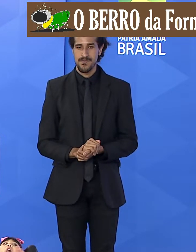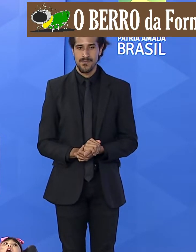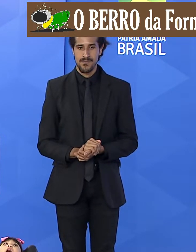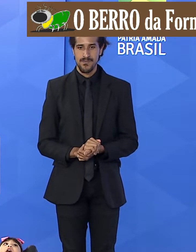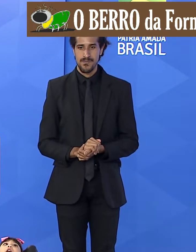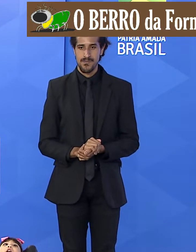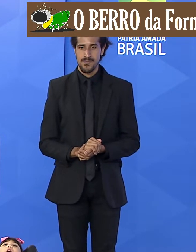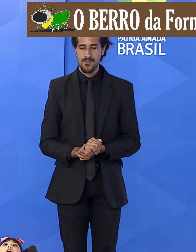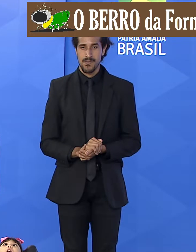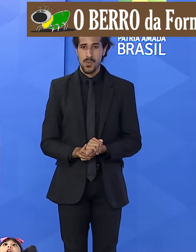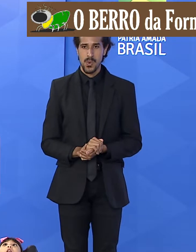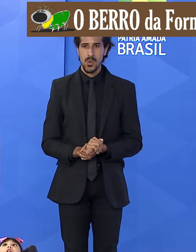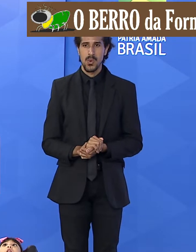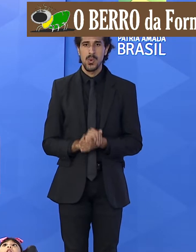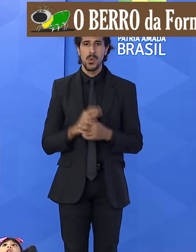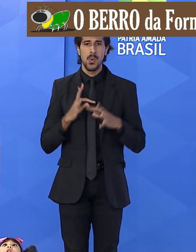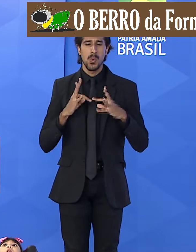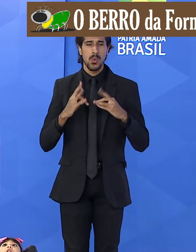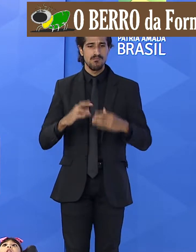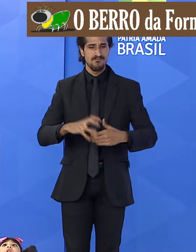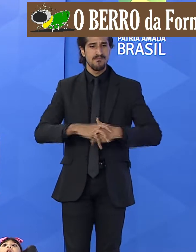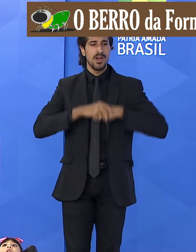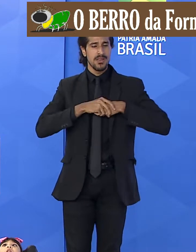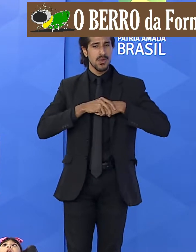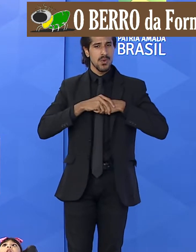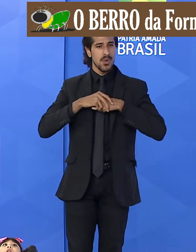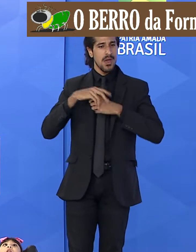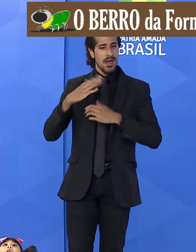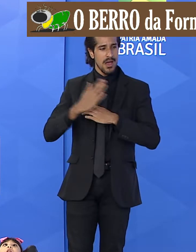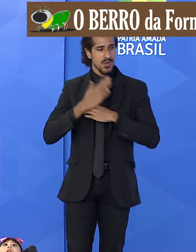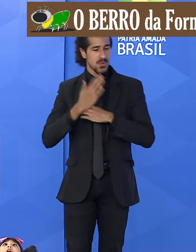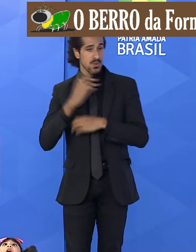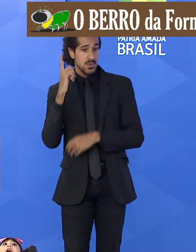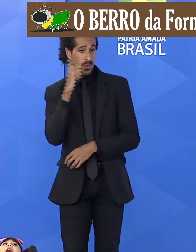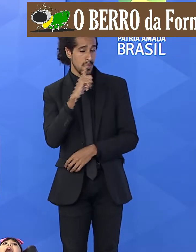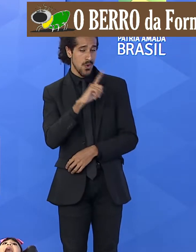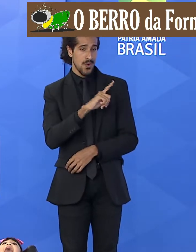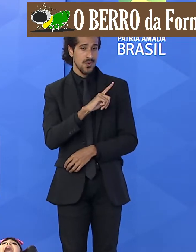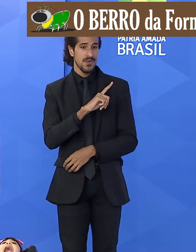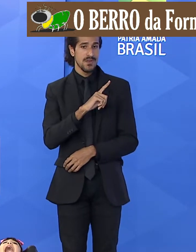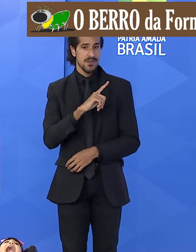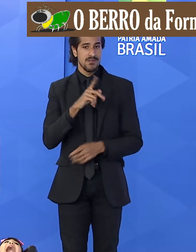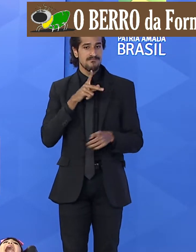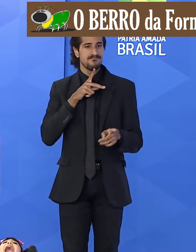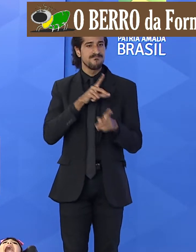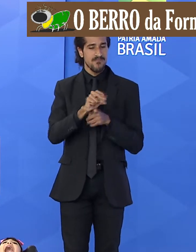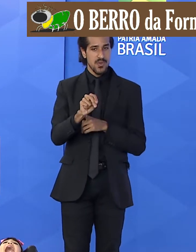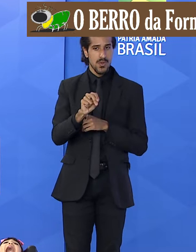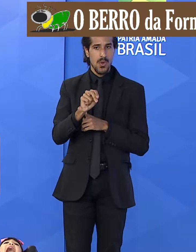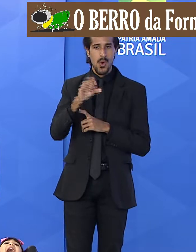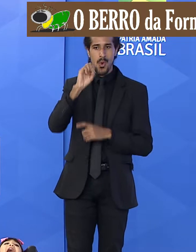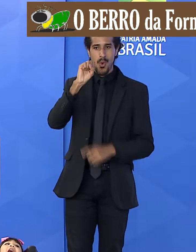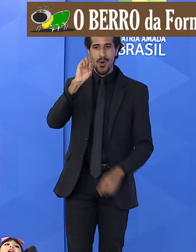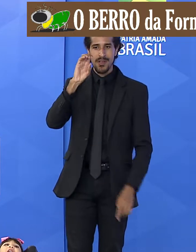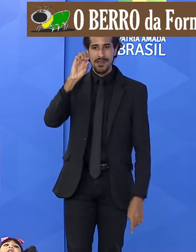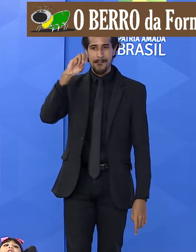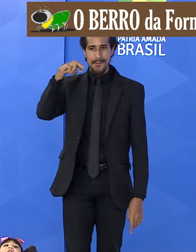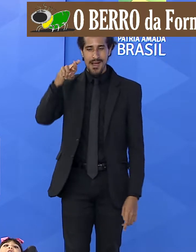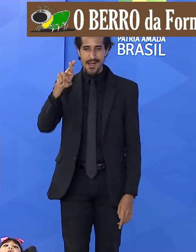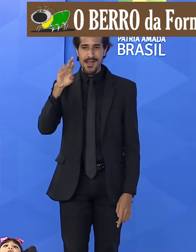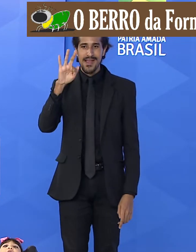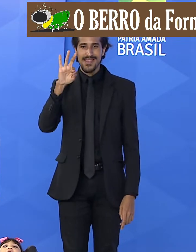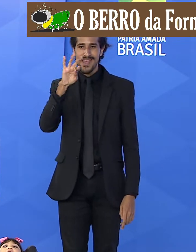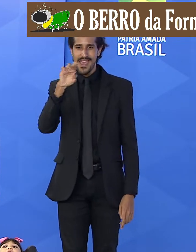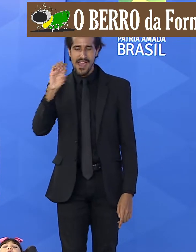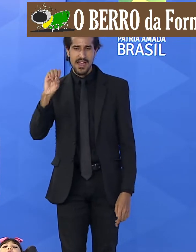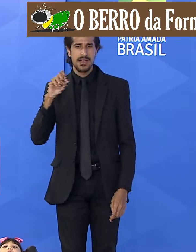a todos os parceiros que colaboraram para alcançarmos esse benefício o senhor ministro Osmar Terra ele sempre foi muito